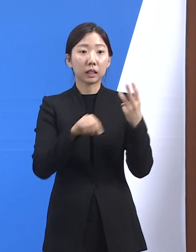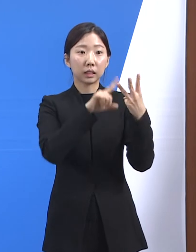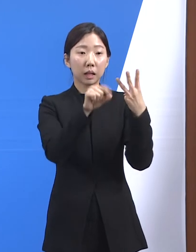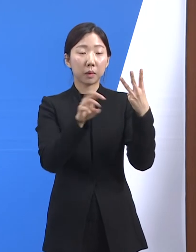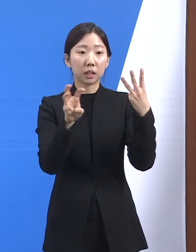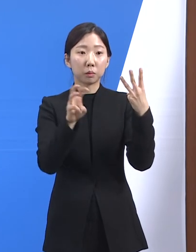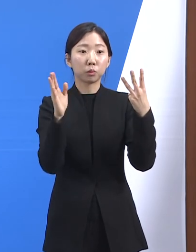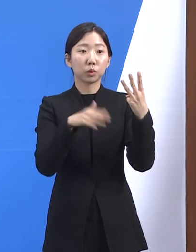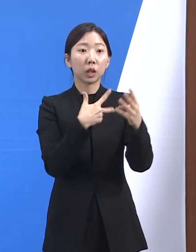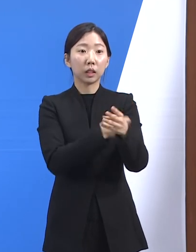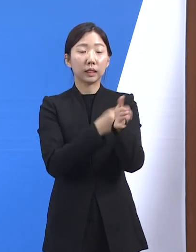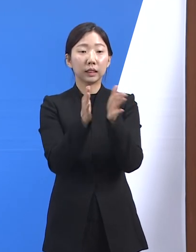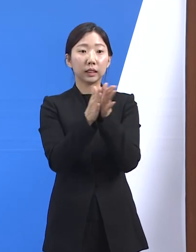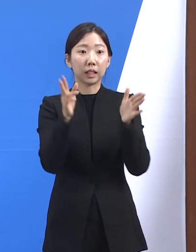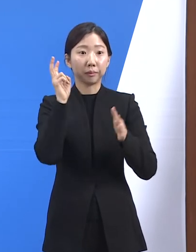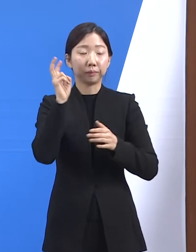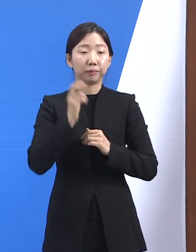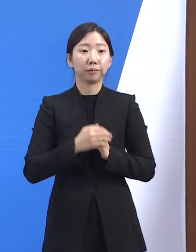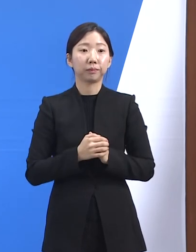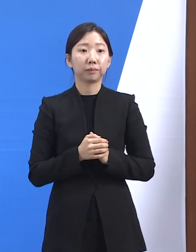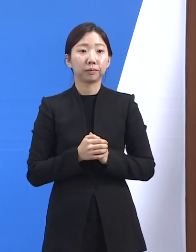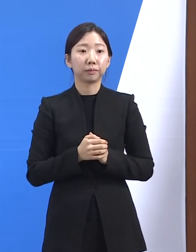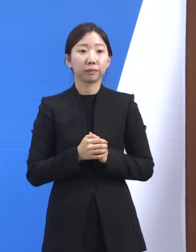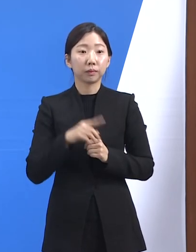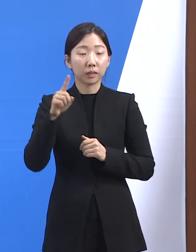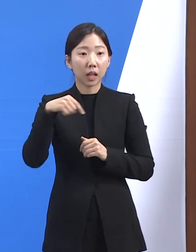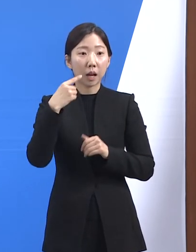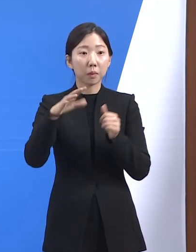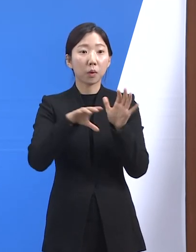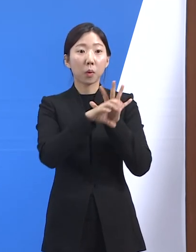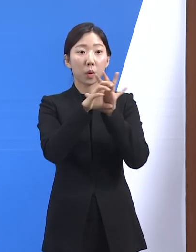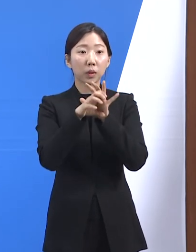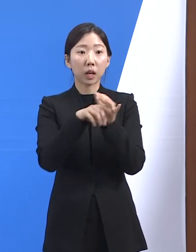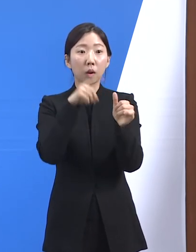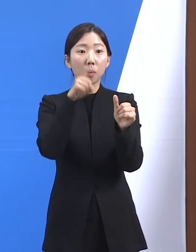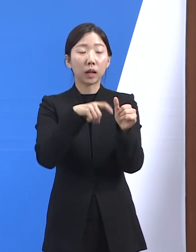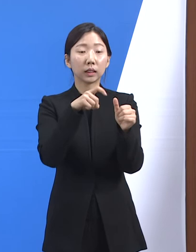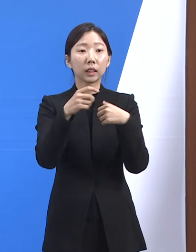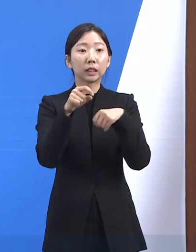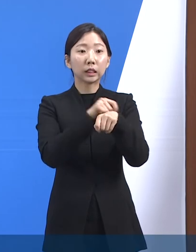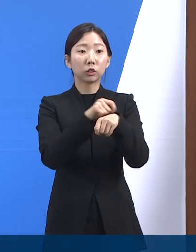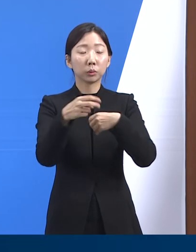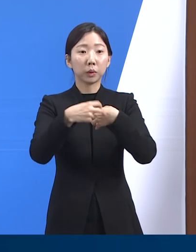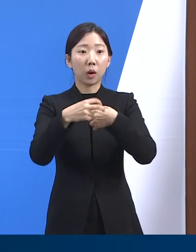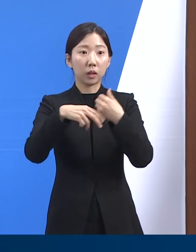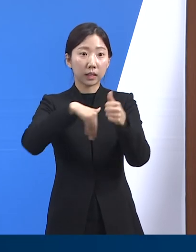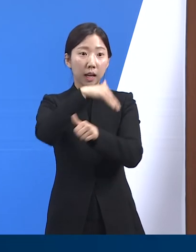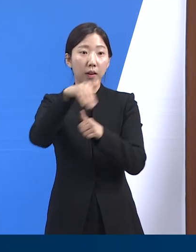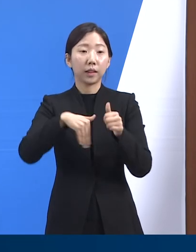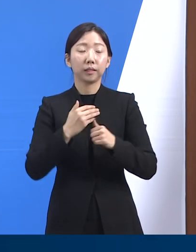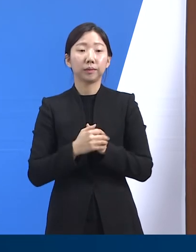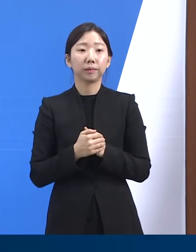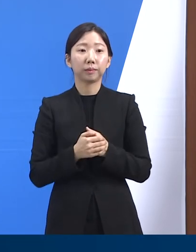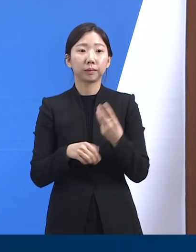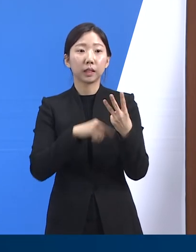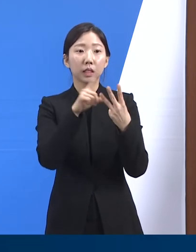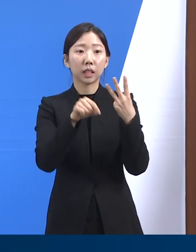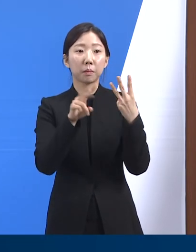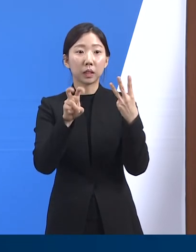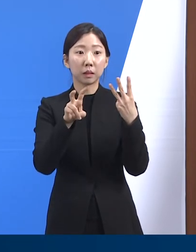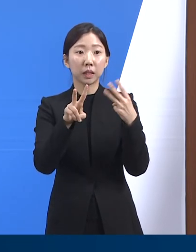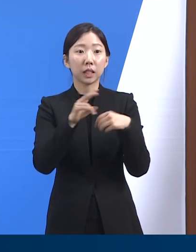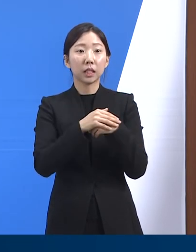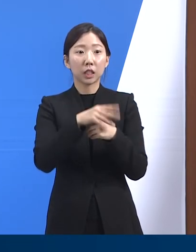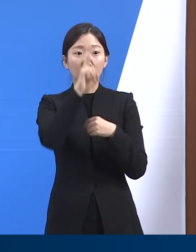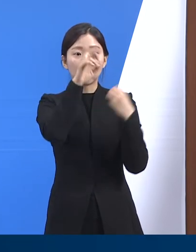30일부터 접종 예정입니다. 다음은 코로나19 확진자 특수병상 현황입니다. 3월 22일 0시